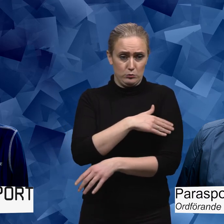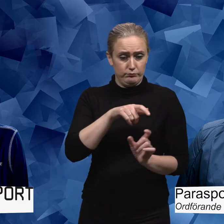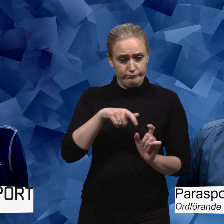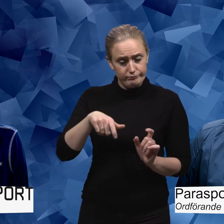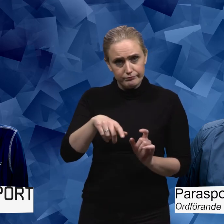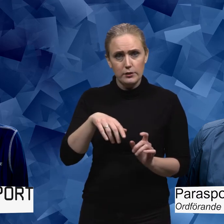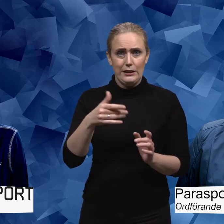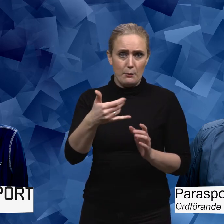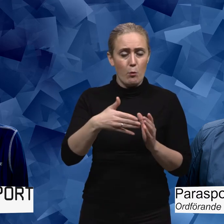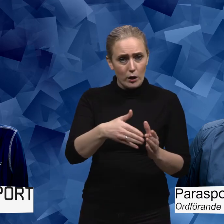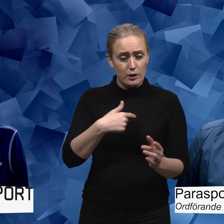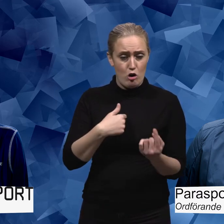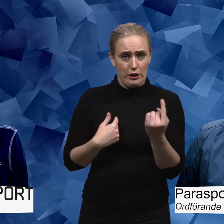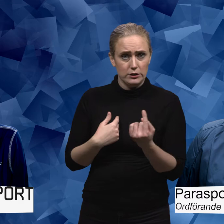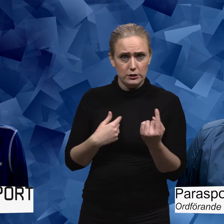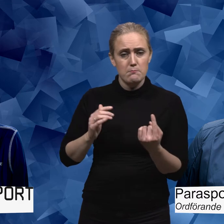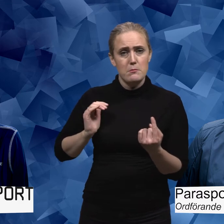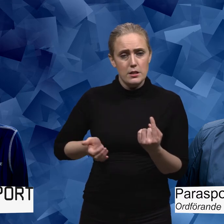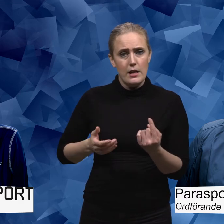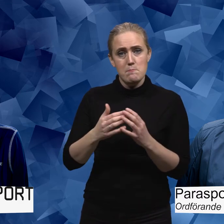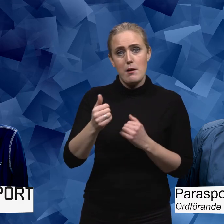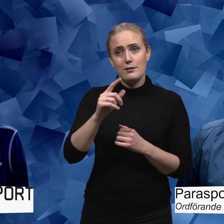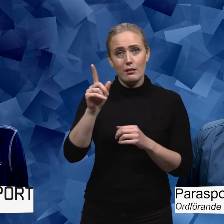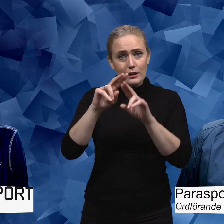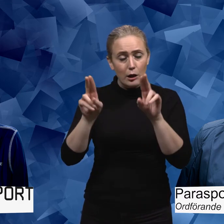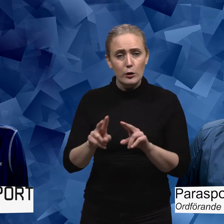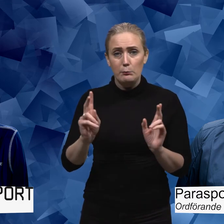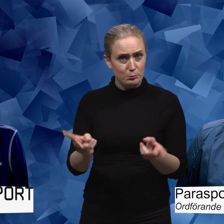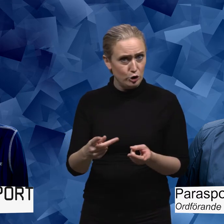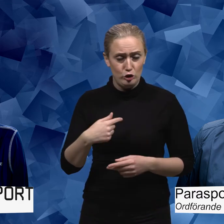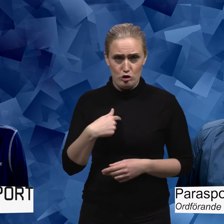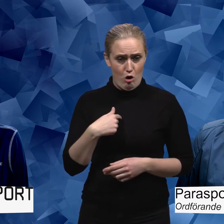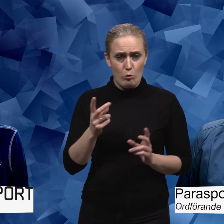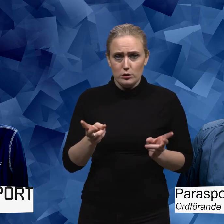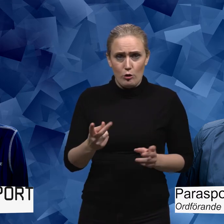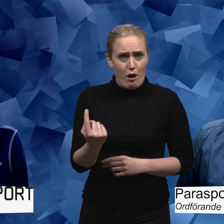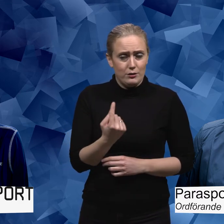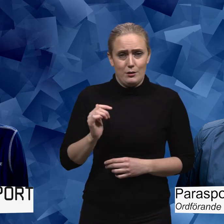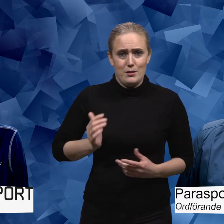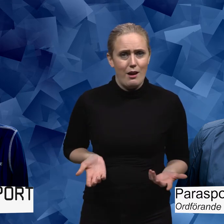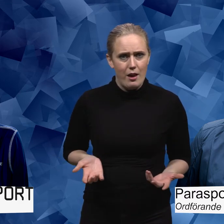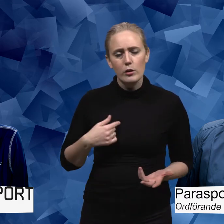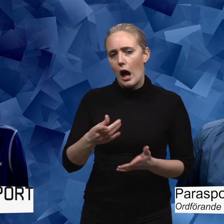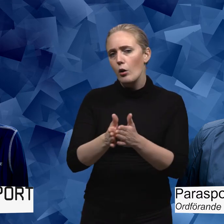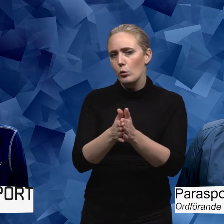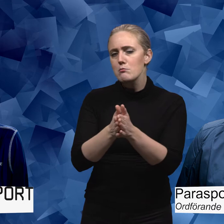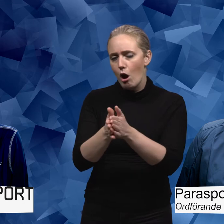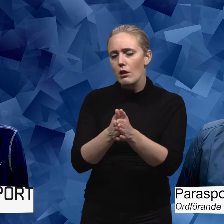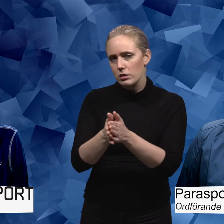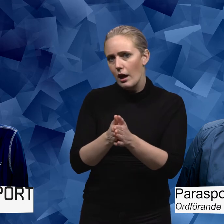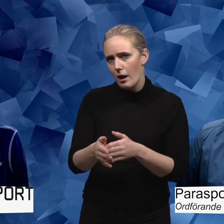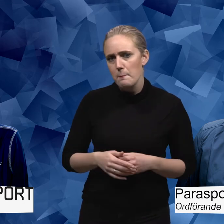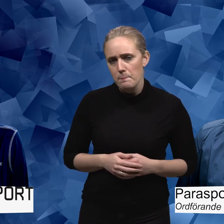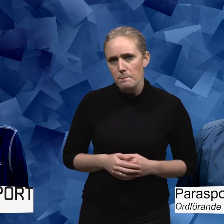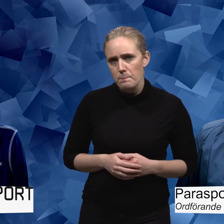besättningen utan även när jag startade även bland de andra internationella. så var jag ju enda kvinna. Och det är ju oerhört utmanande